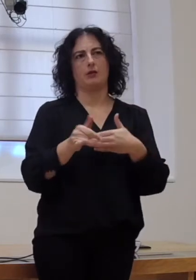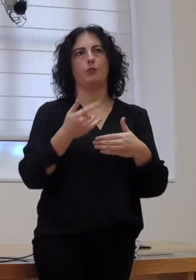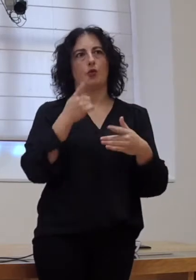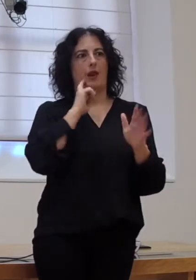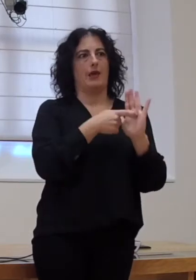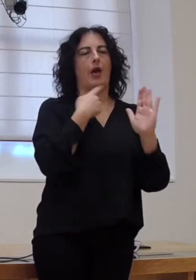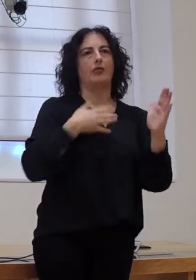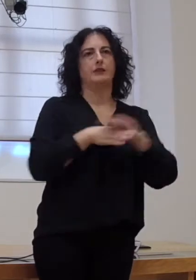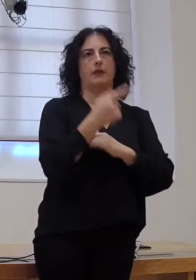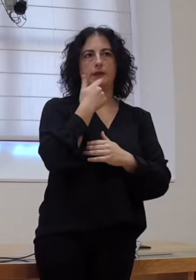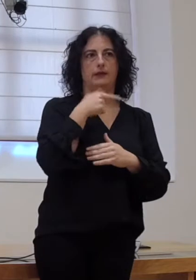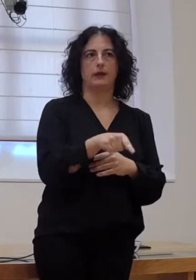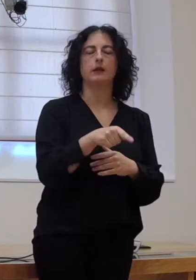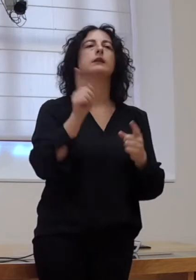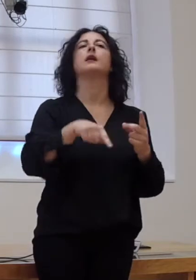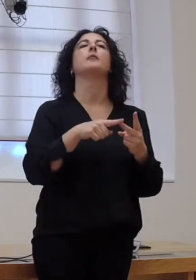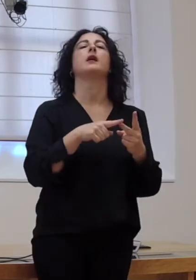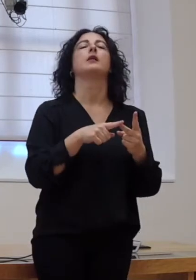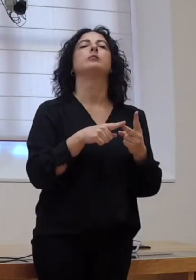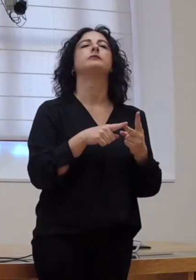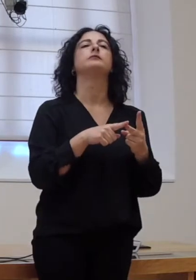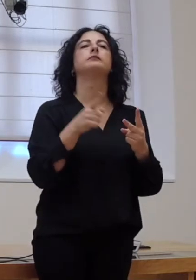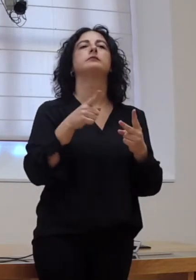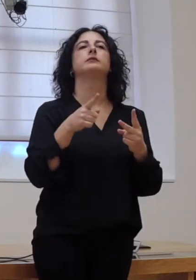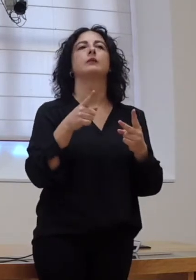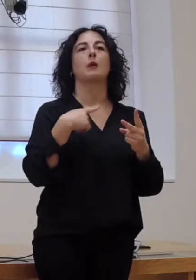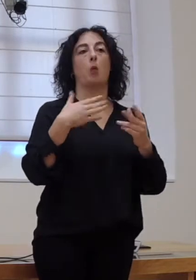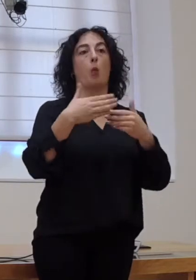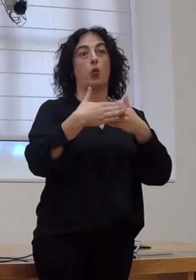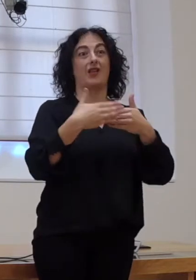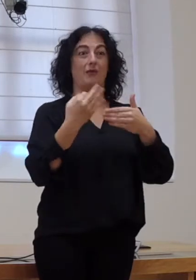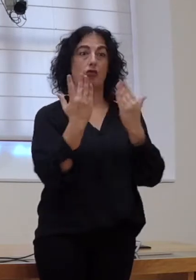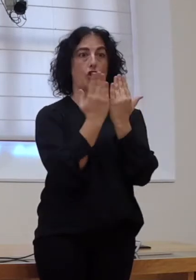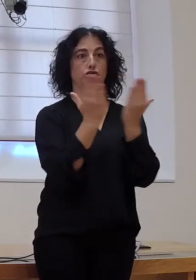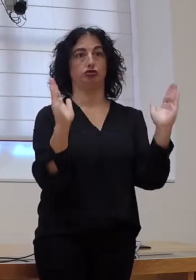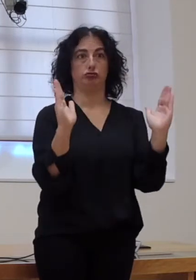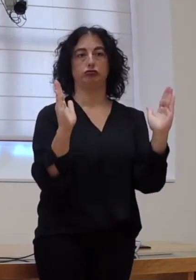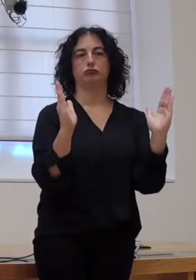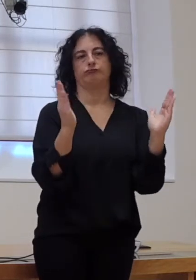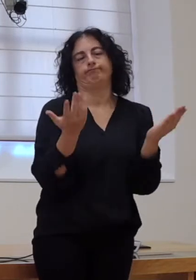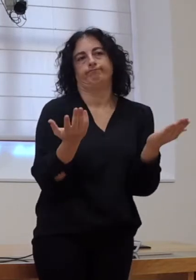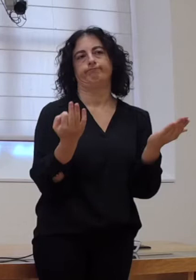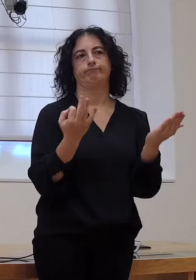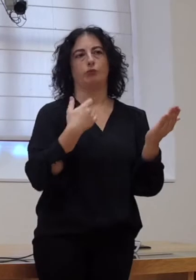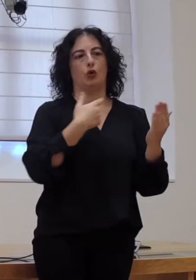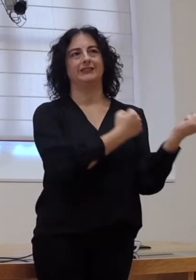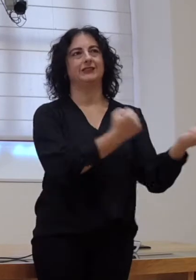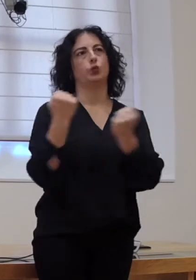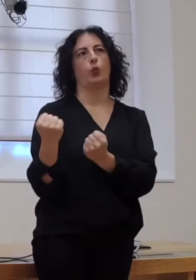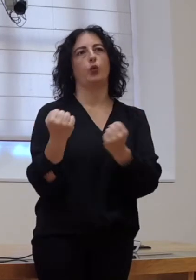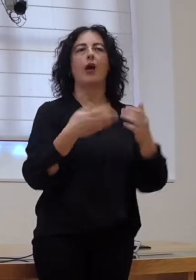accesibilidade. Tería que agardar a que xa abrisen as dúas follas da porta, porque non somos unha institución